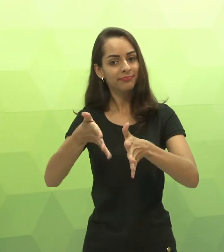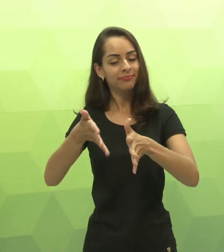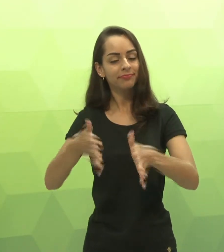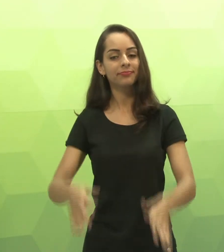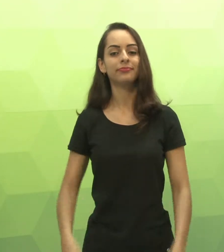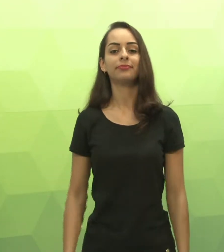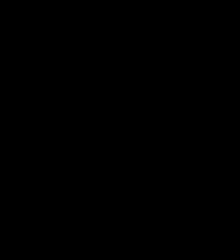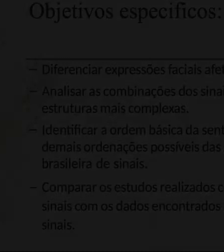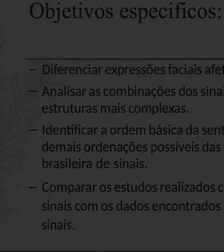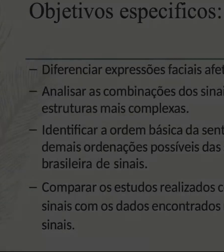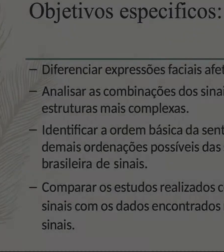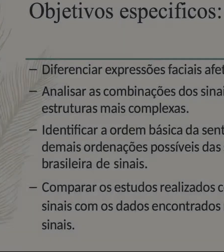estudo das línguas de sinais.